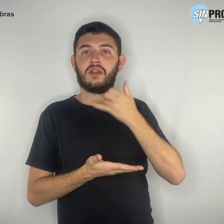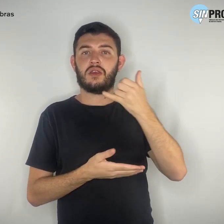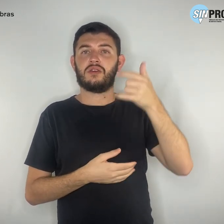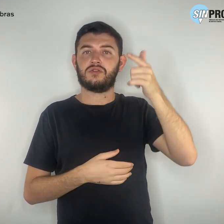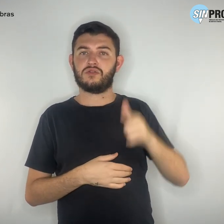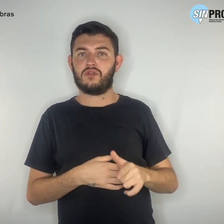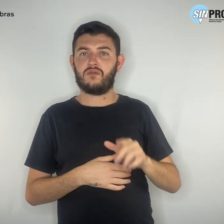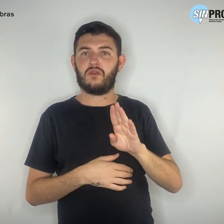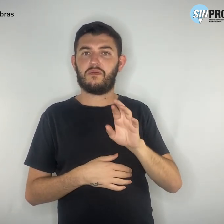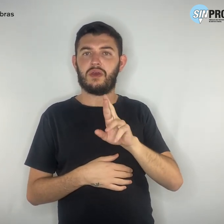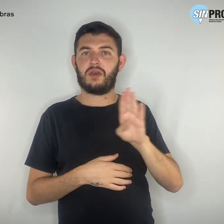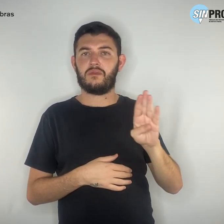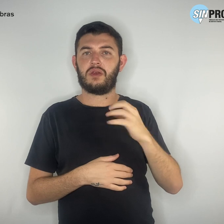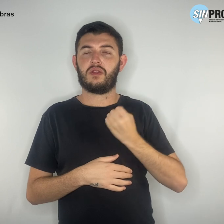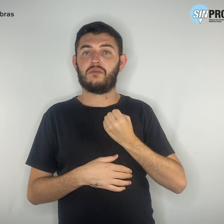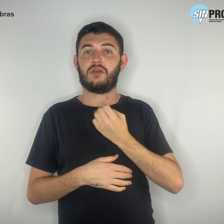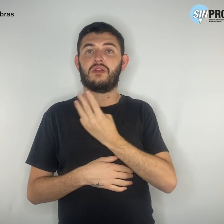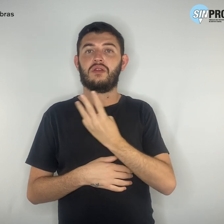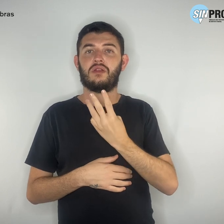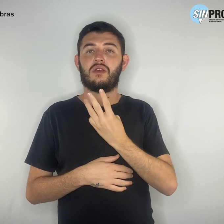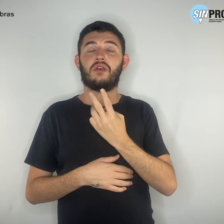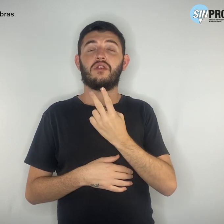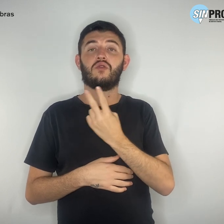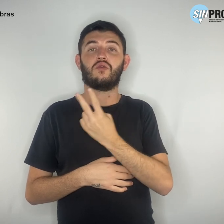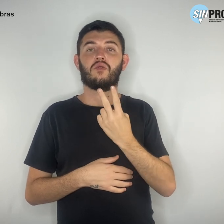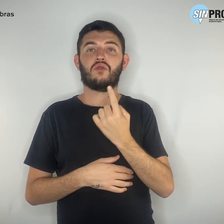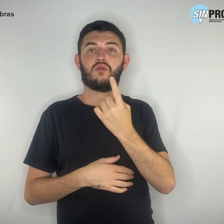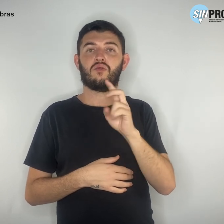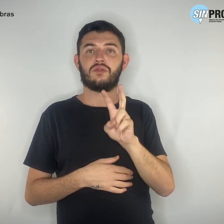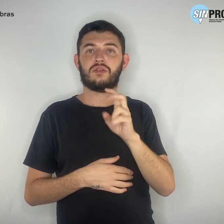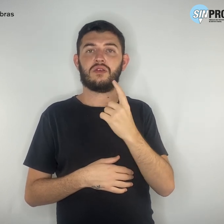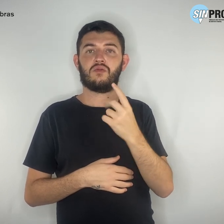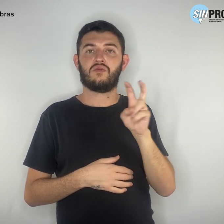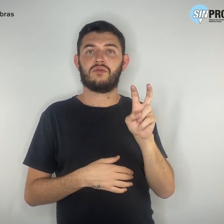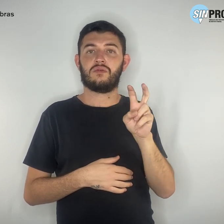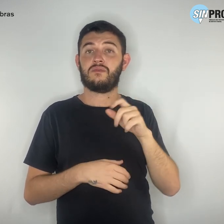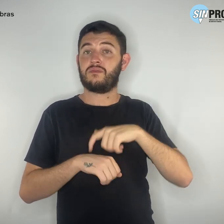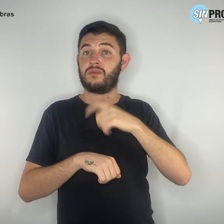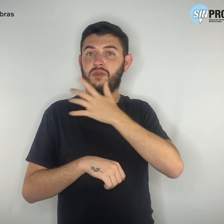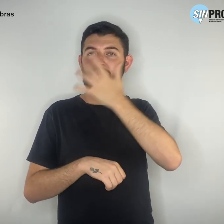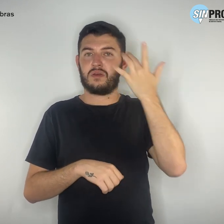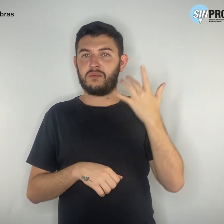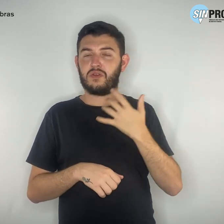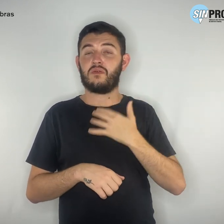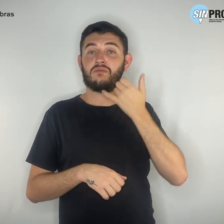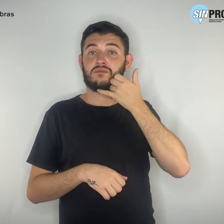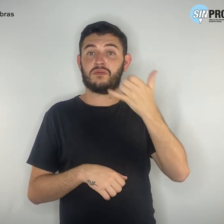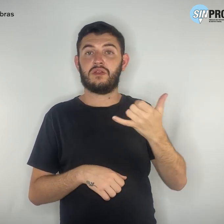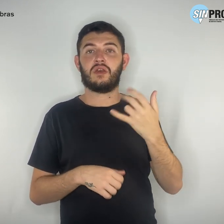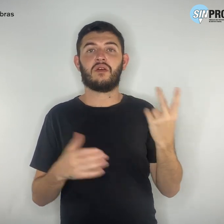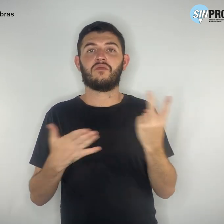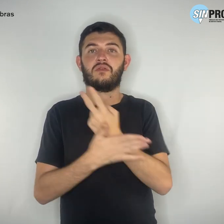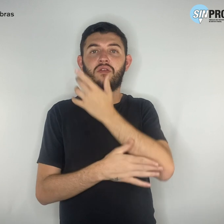3322 1515 Quando a pessoa realiza a chamada, o golpista